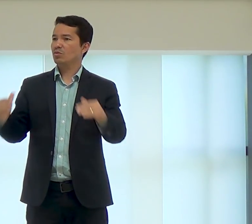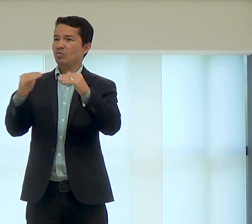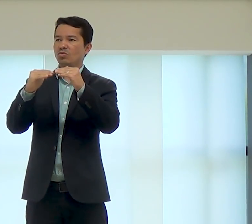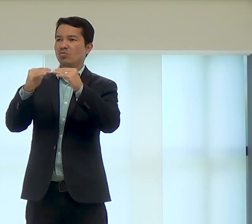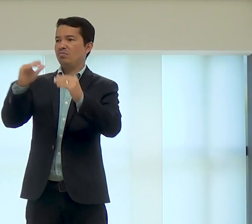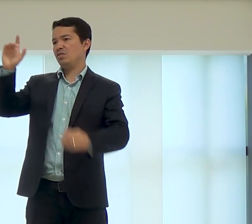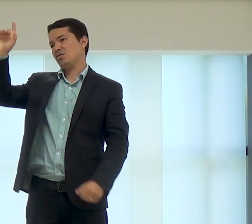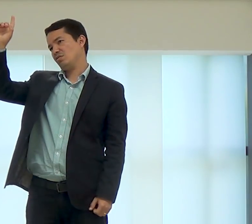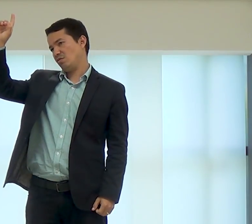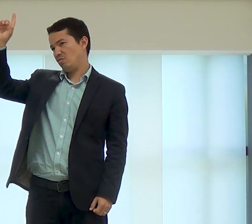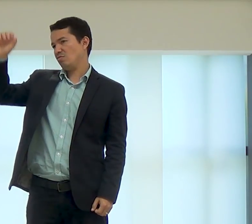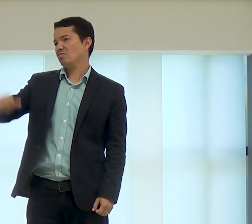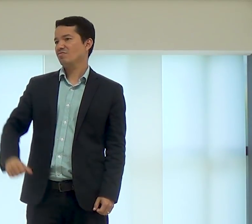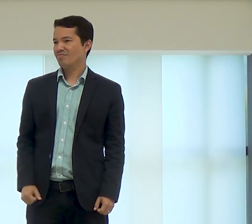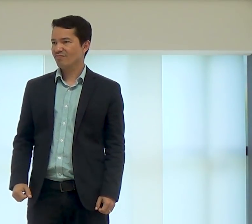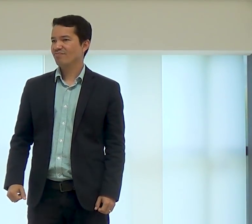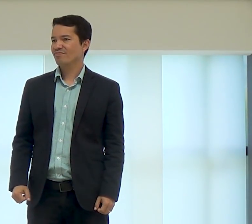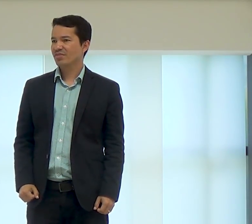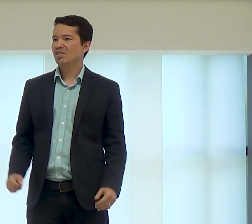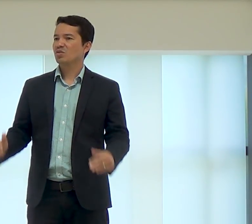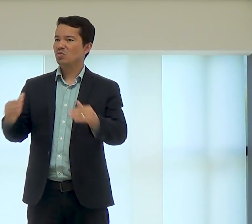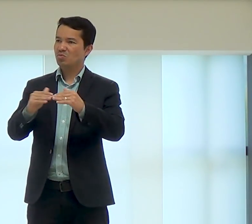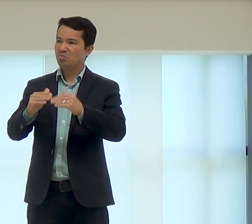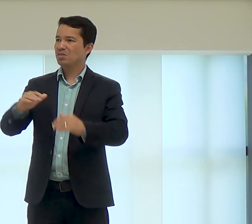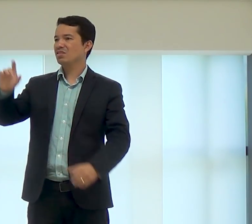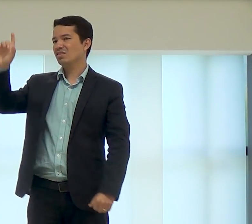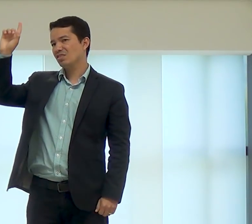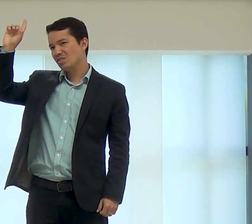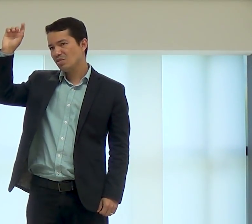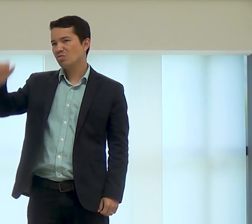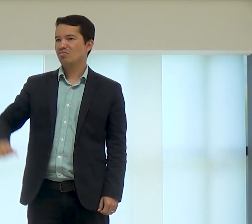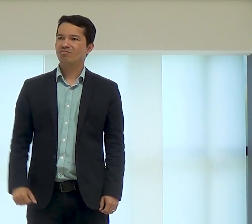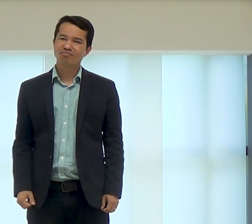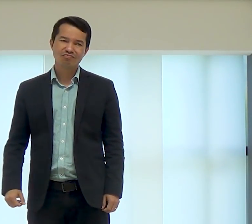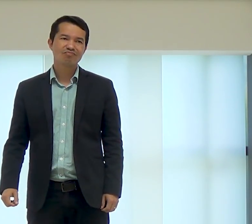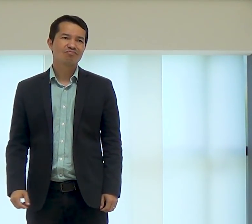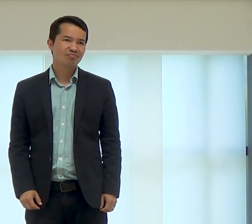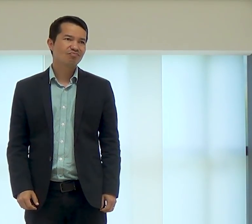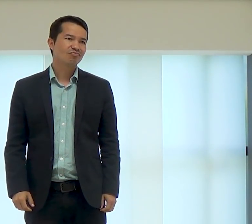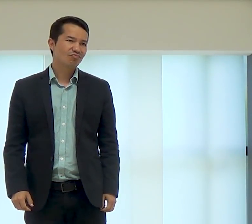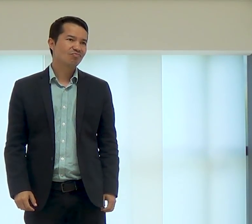fazer o que é certo. Deus comporta esse agrado com nós.